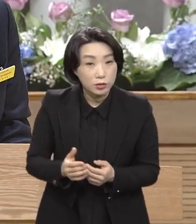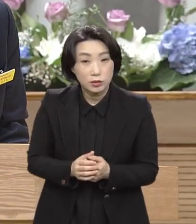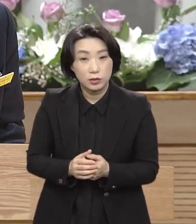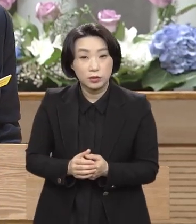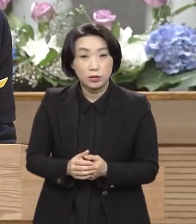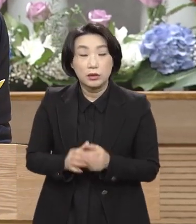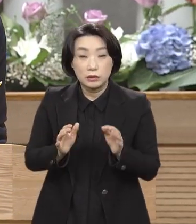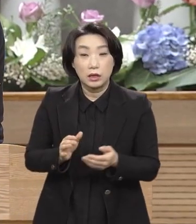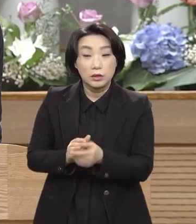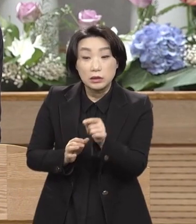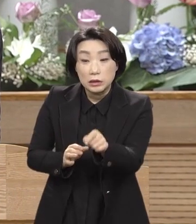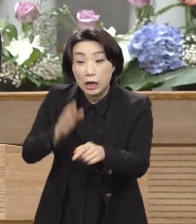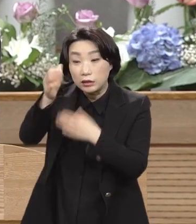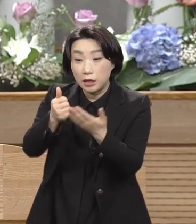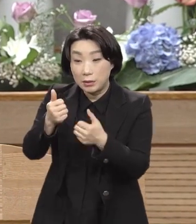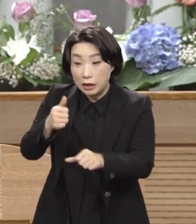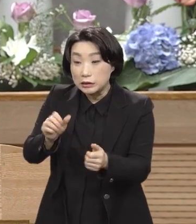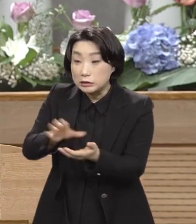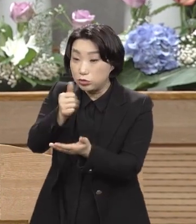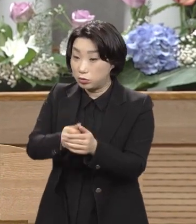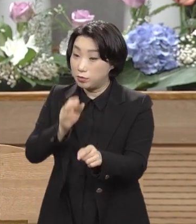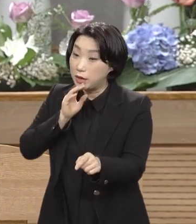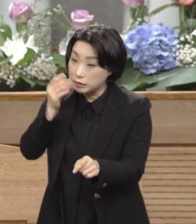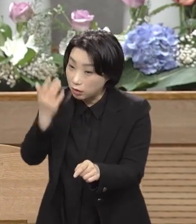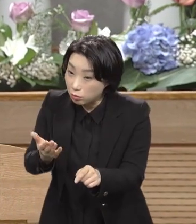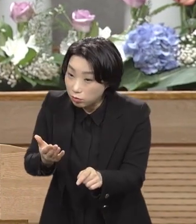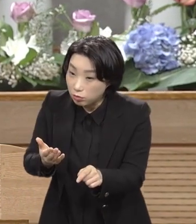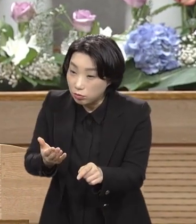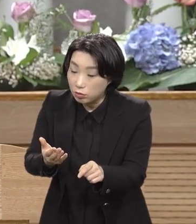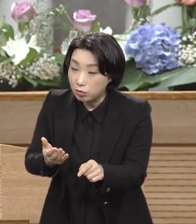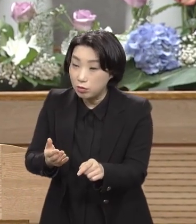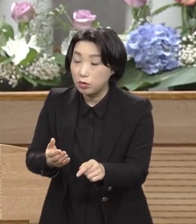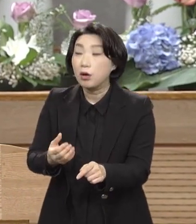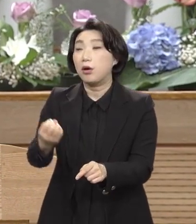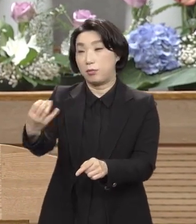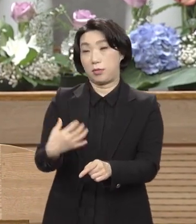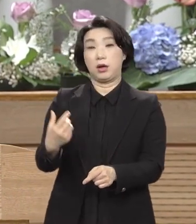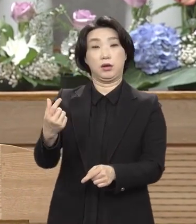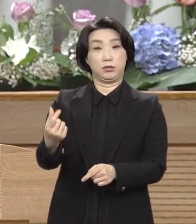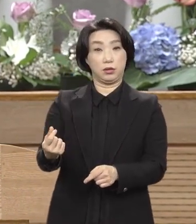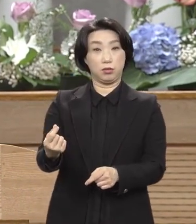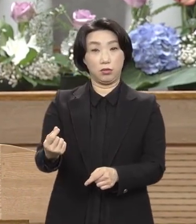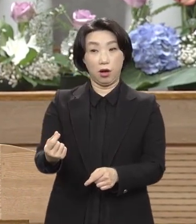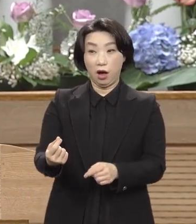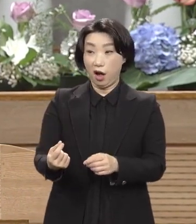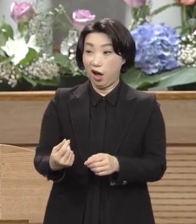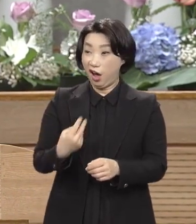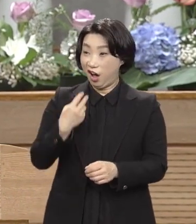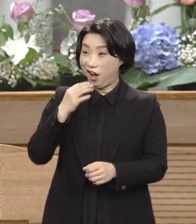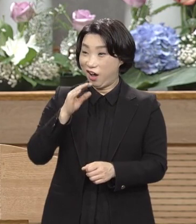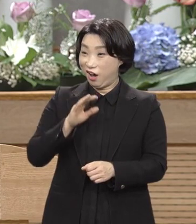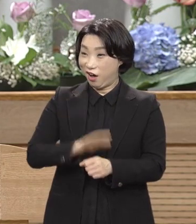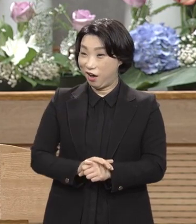하나님의 아들 그리스도가 맞느냐. 네가 말하여 또다. 네가 말하여 또다.